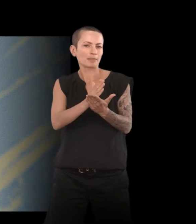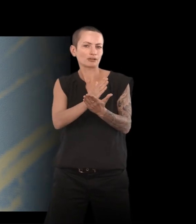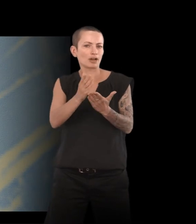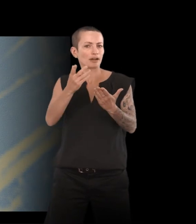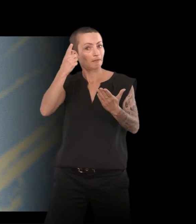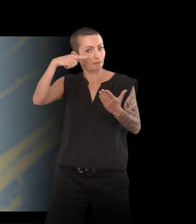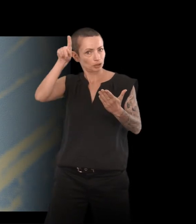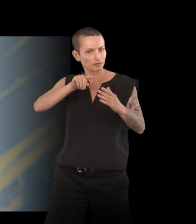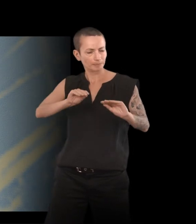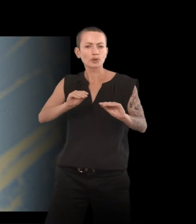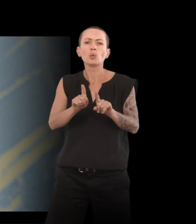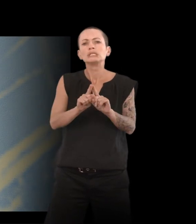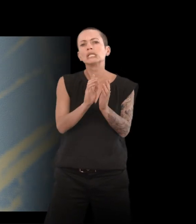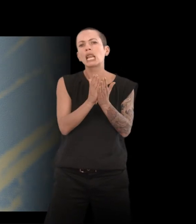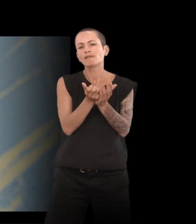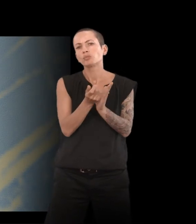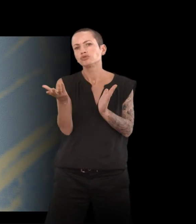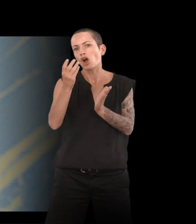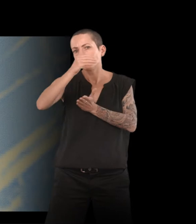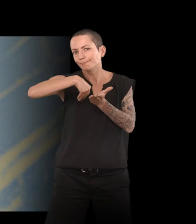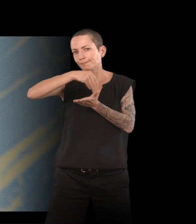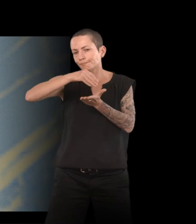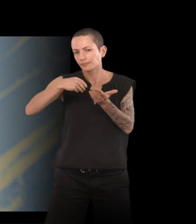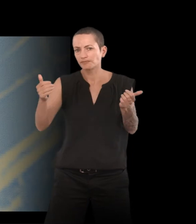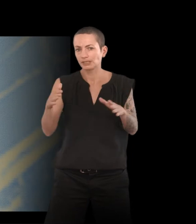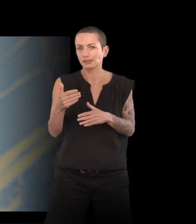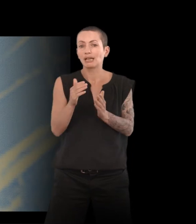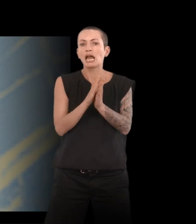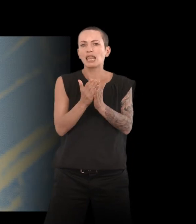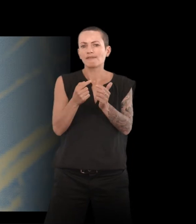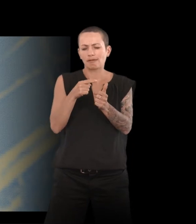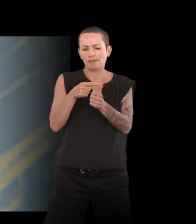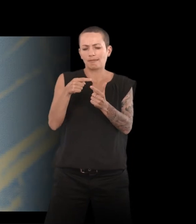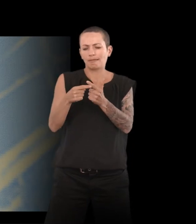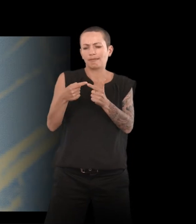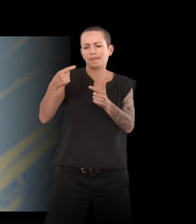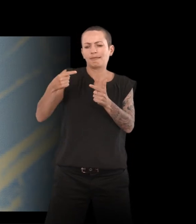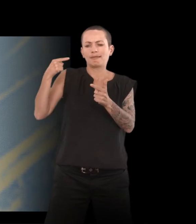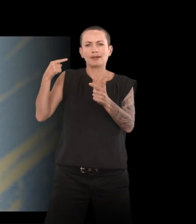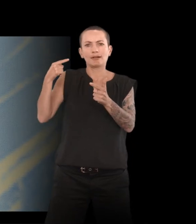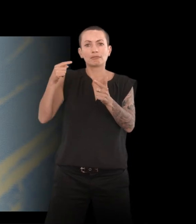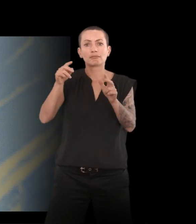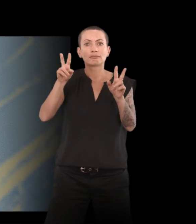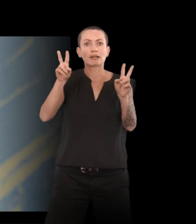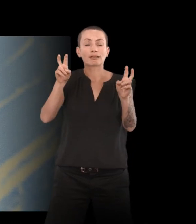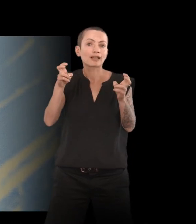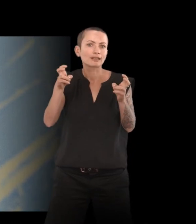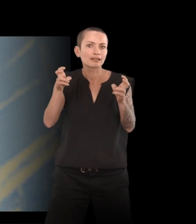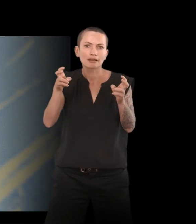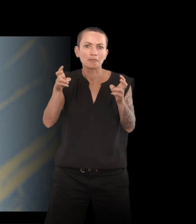'autrice de plusieurs ouvrages. Les deux derniers pourraient prêter leur titre à certains fragments et par endroit ça fait des nœuds, le livre